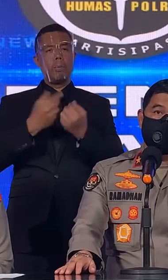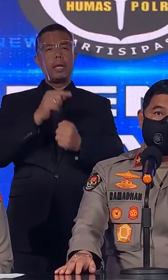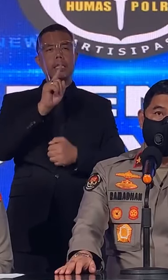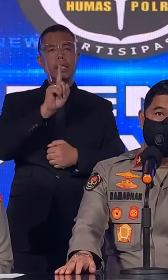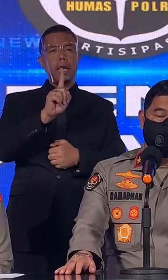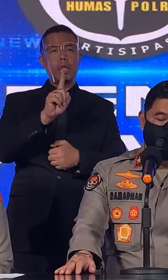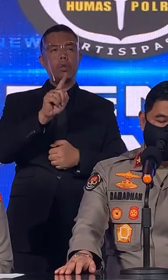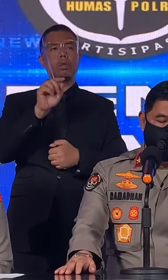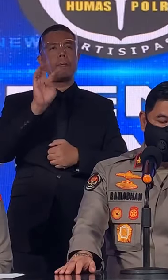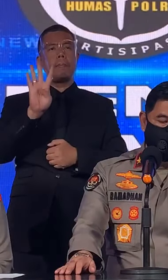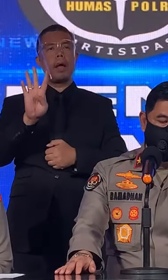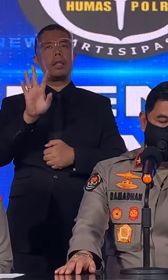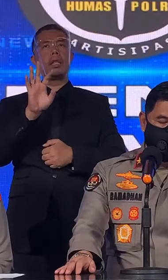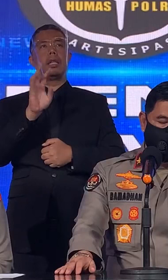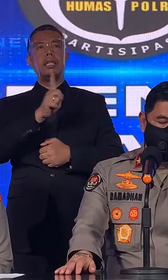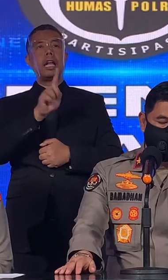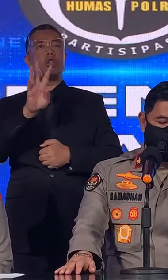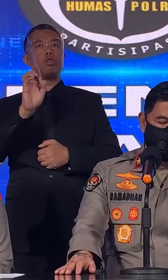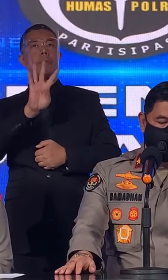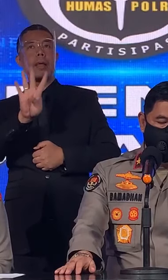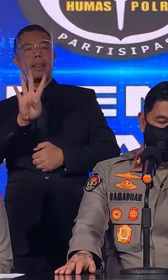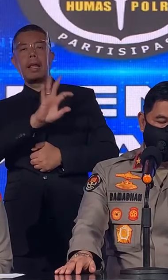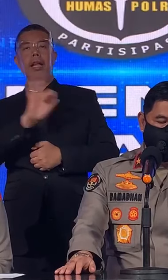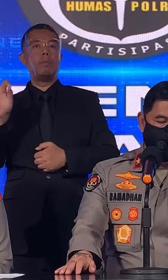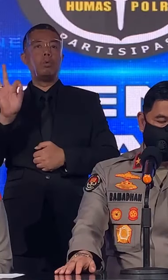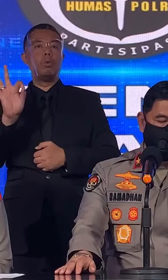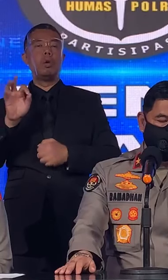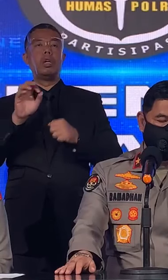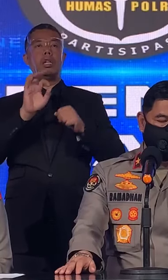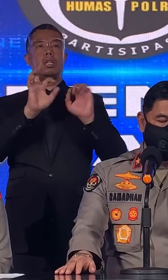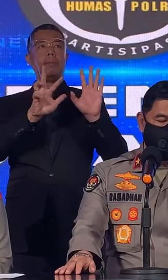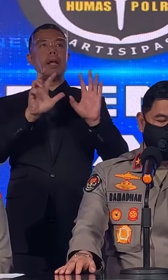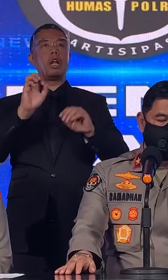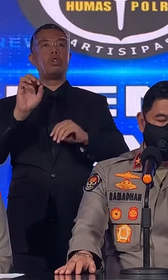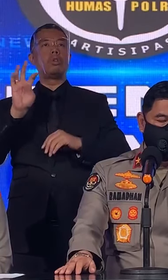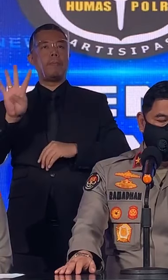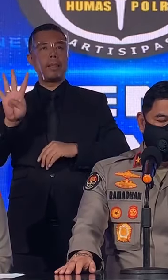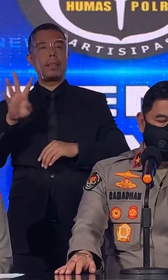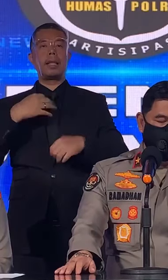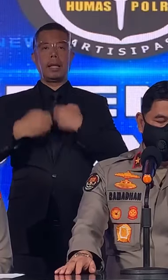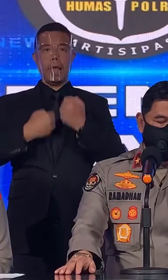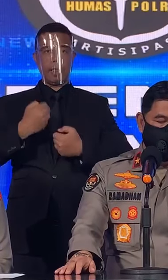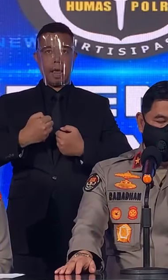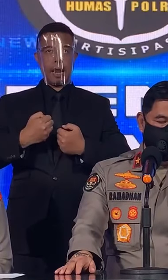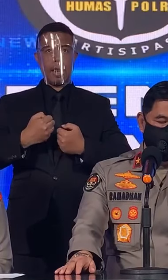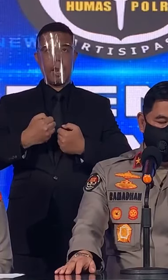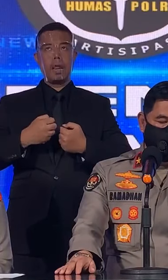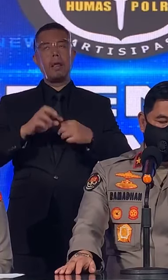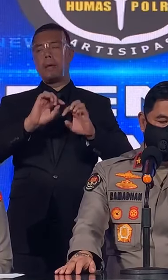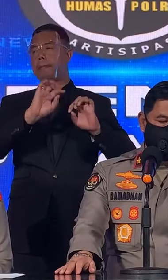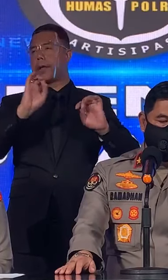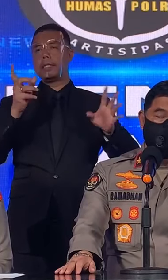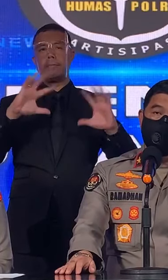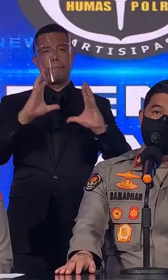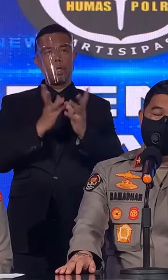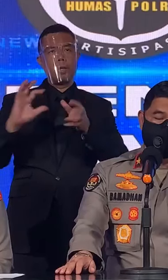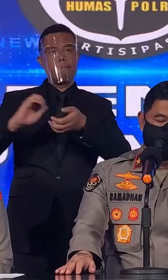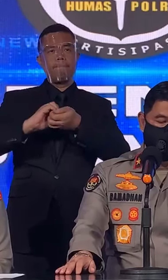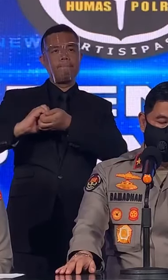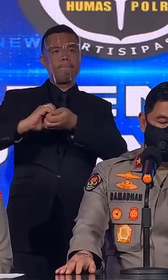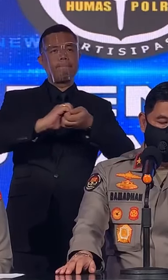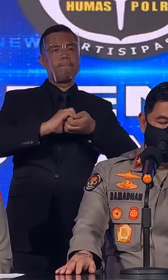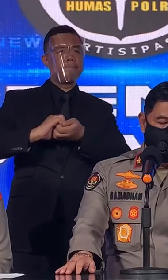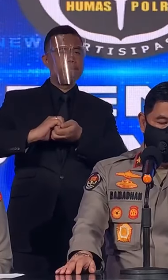104.948 Kegiatan Bentuknya Juga Kerjasama